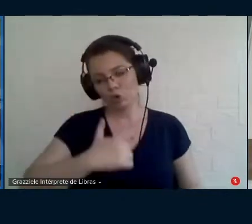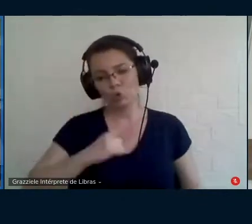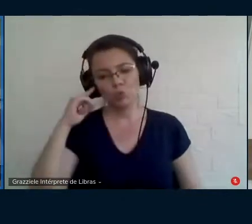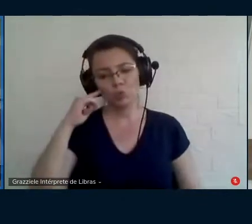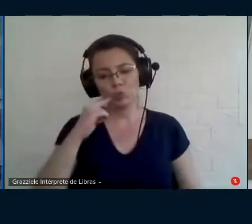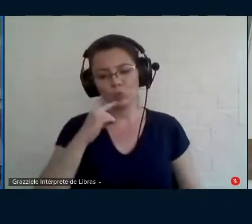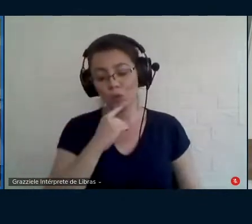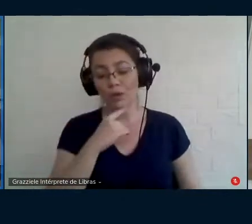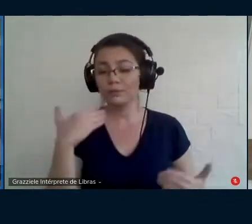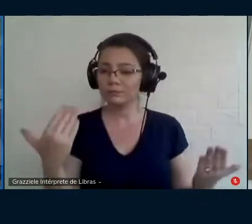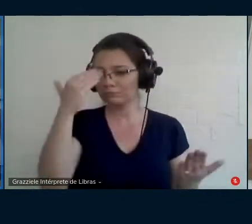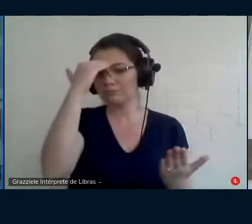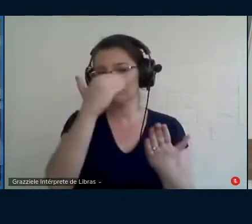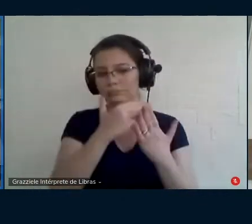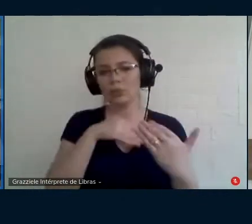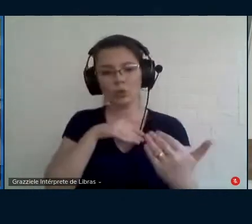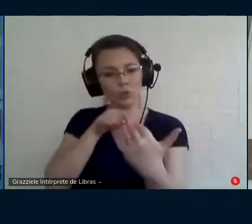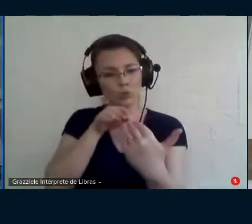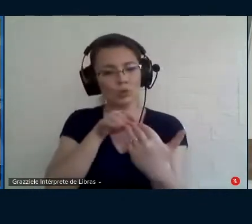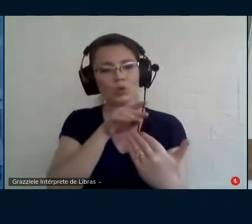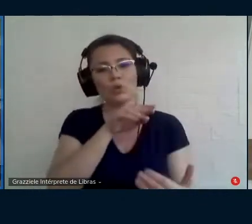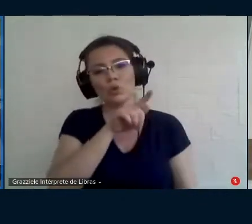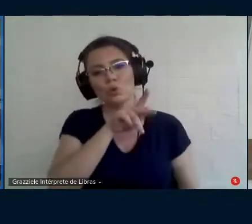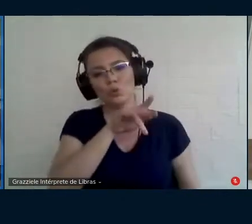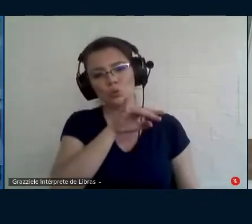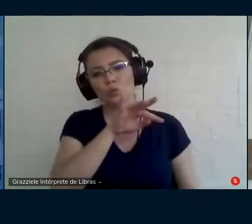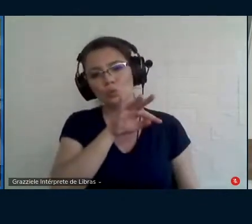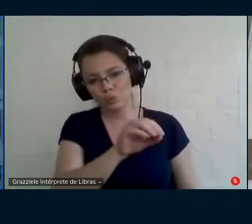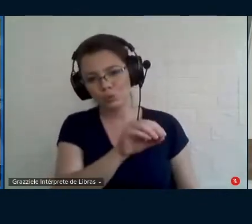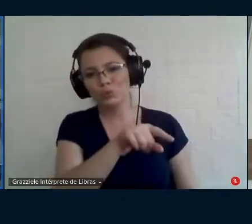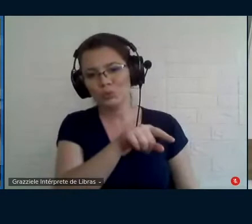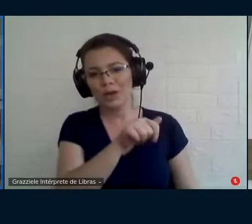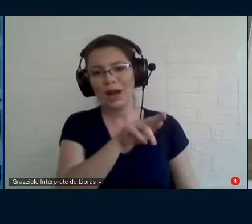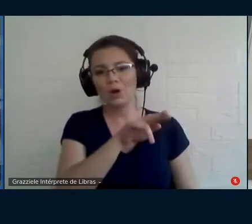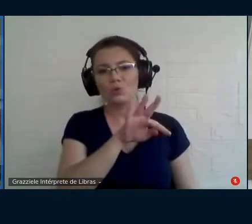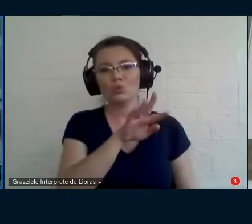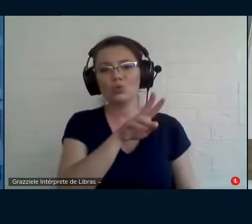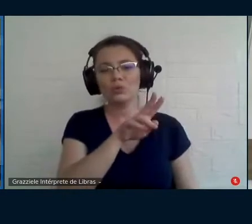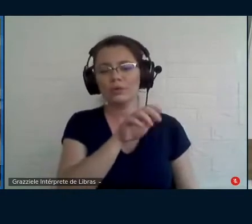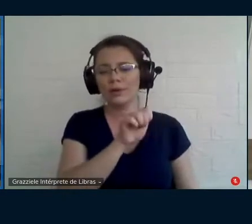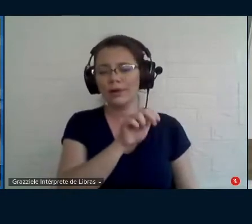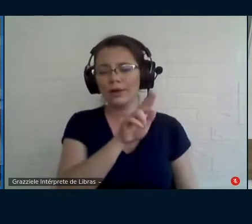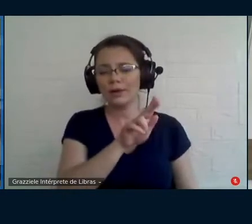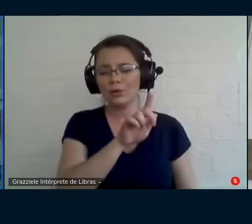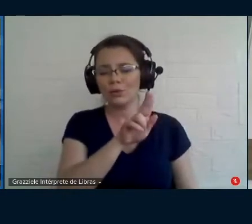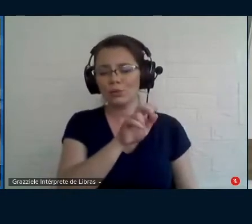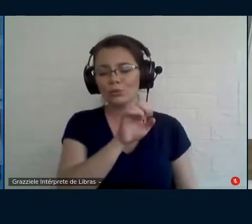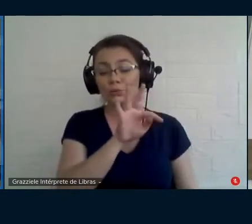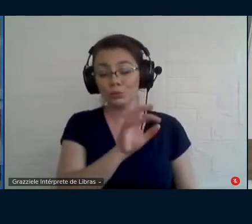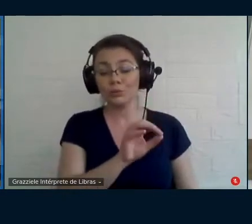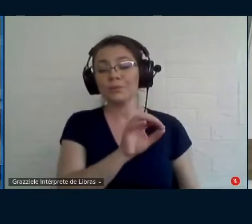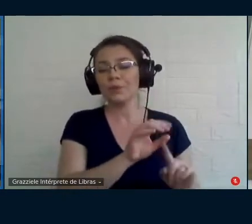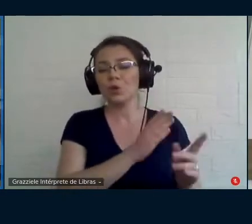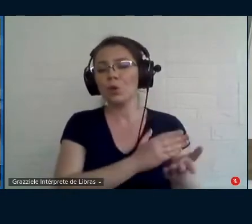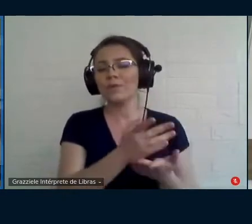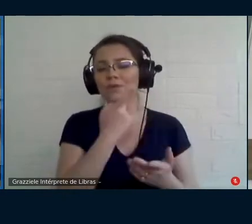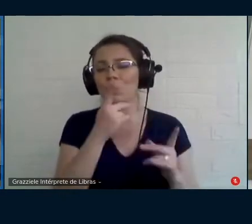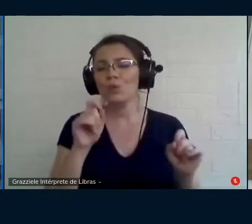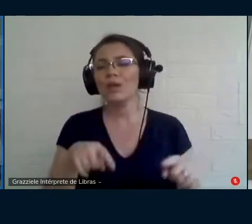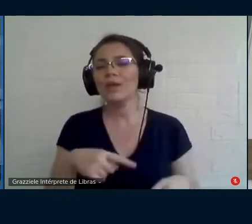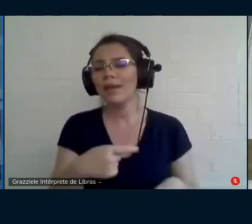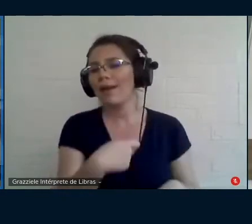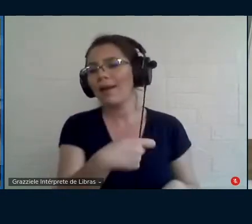tese, eu concordo com o Guto, é uma tese que você, no início, você diz qual é e você, ao longo do trabalho,